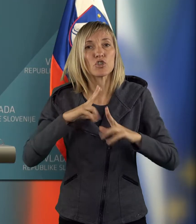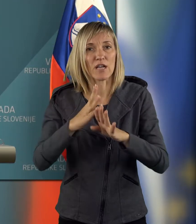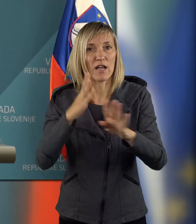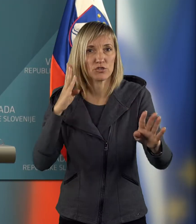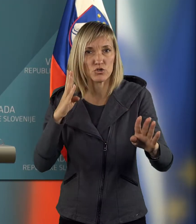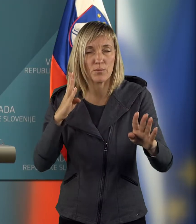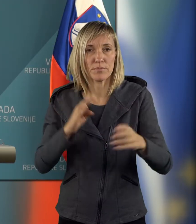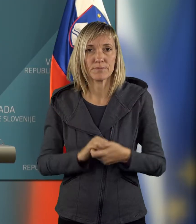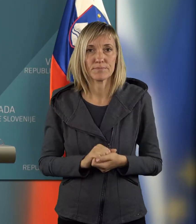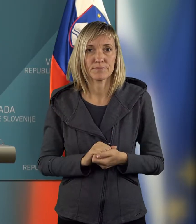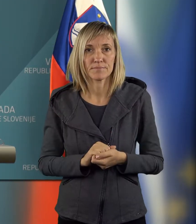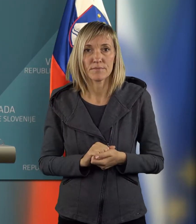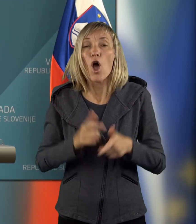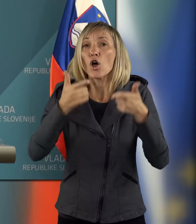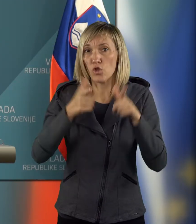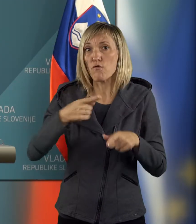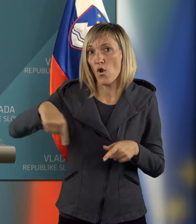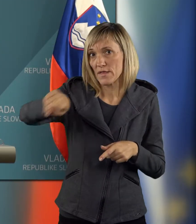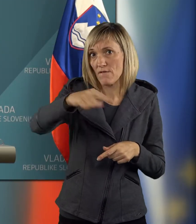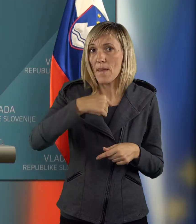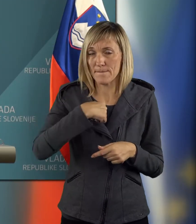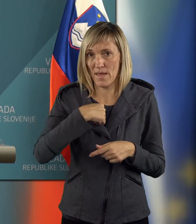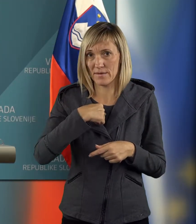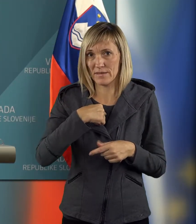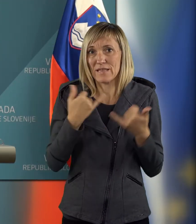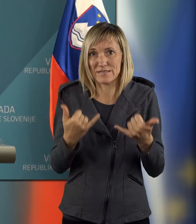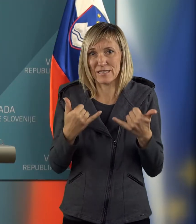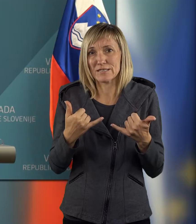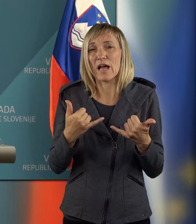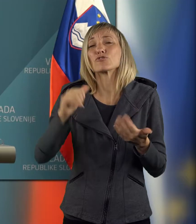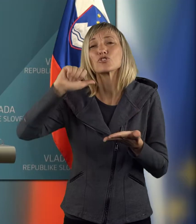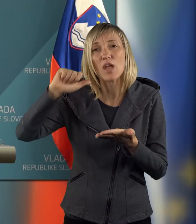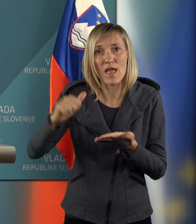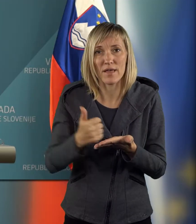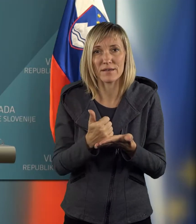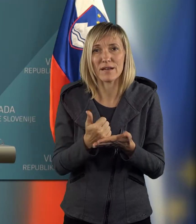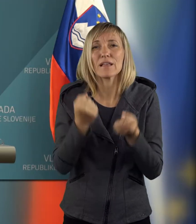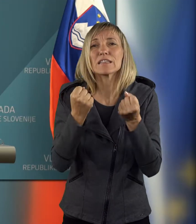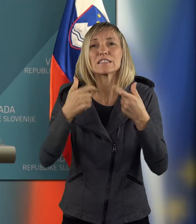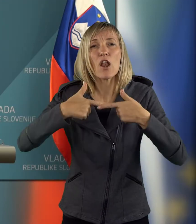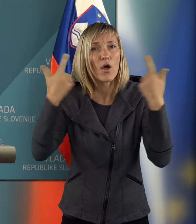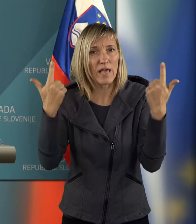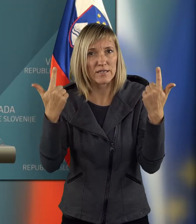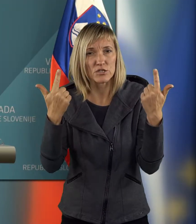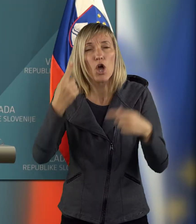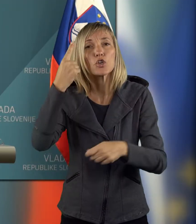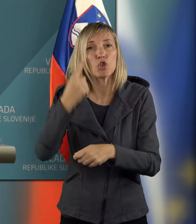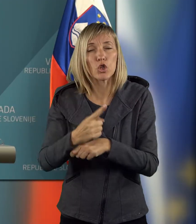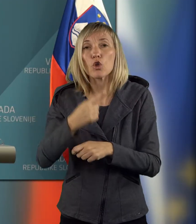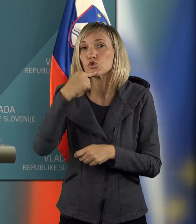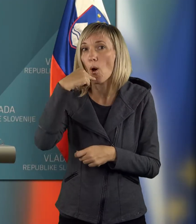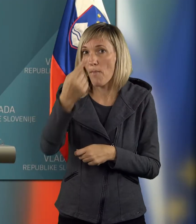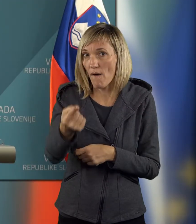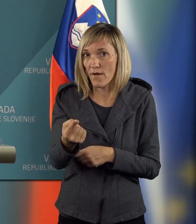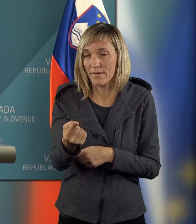Medicini. Dovoljte pa mi ob tej priložnosti, da še enkrat zelo jasno in odločno